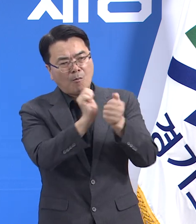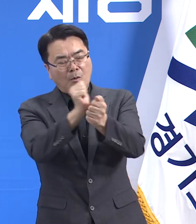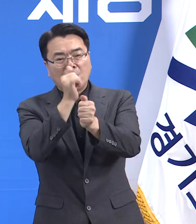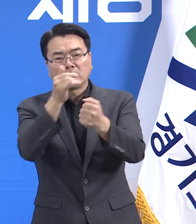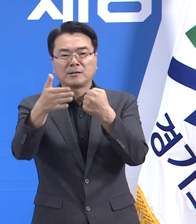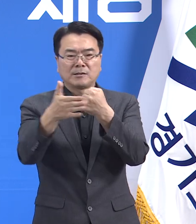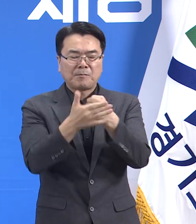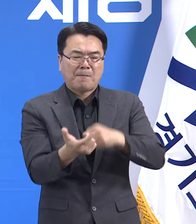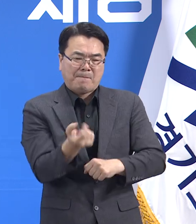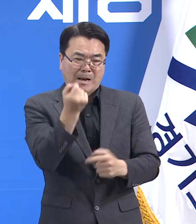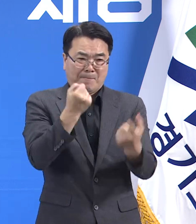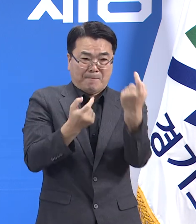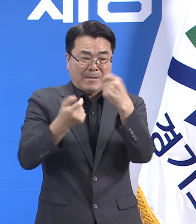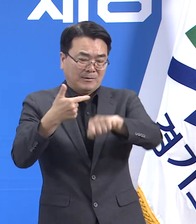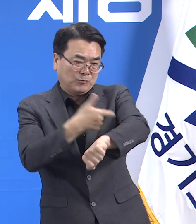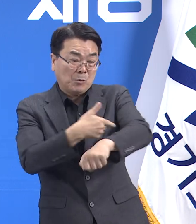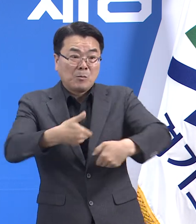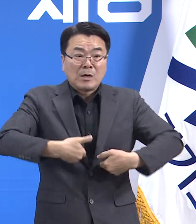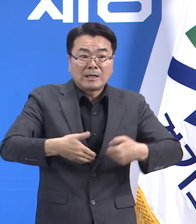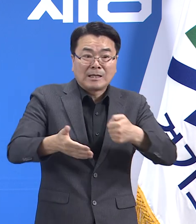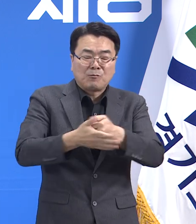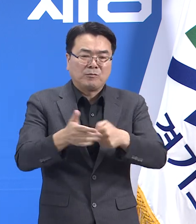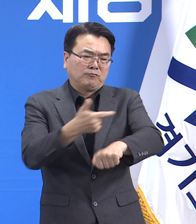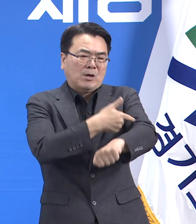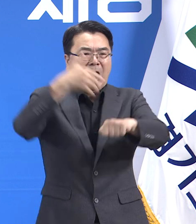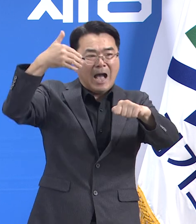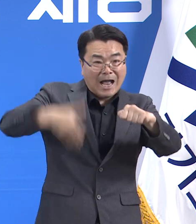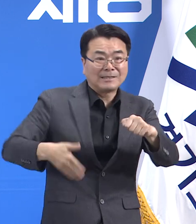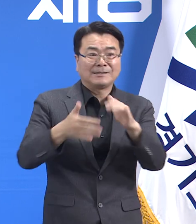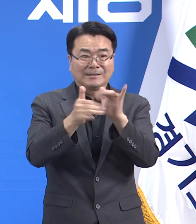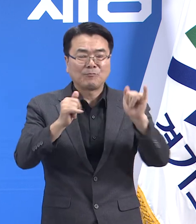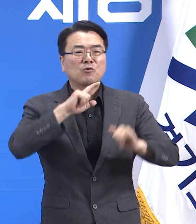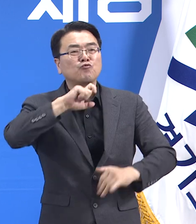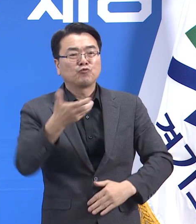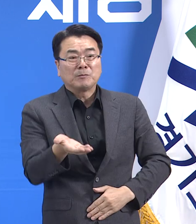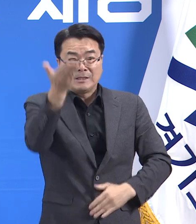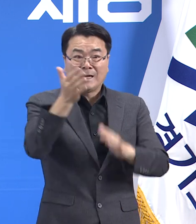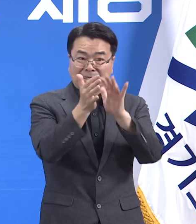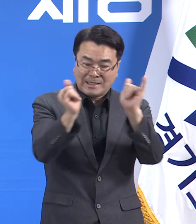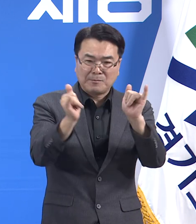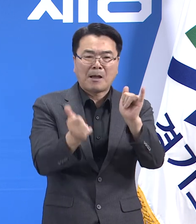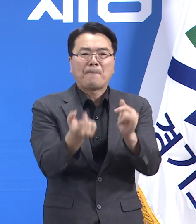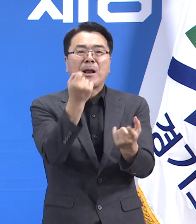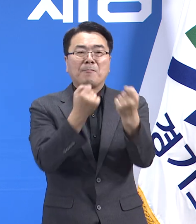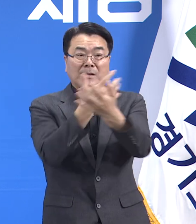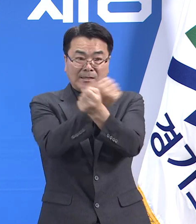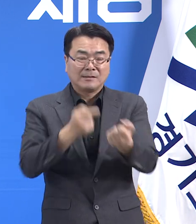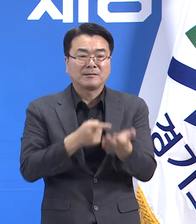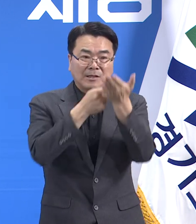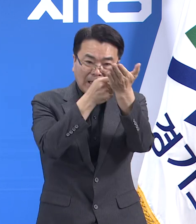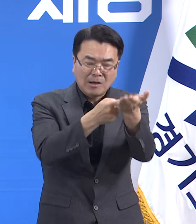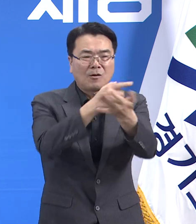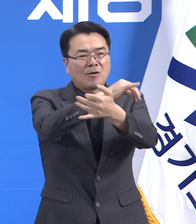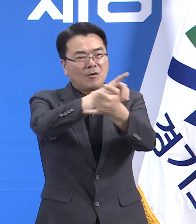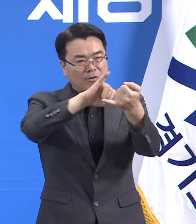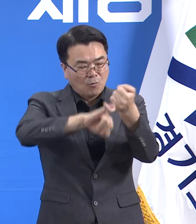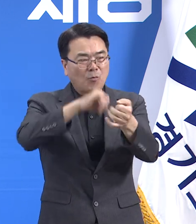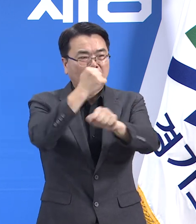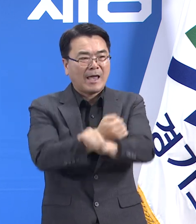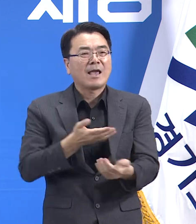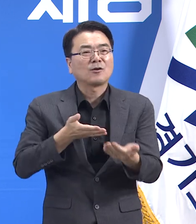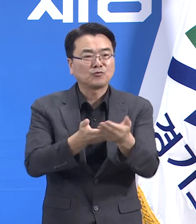접종이 반드시 필요합니다. 아직 백신을 맞지 않으신 60세 이상 도민의 경우 이번 접종 기간에 반드시 예약을